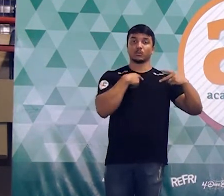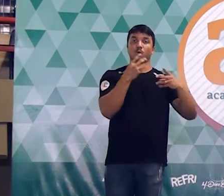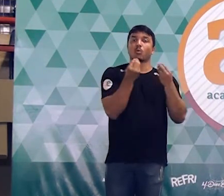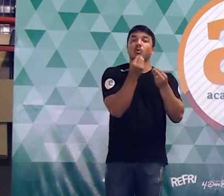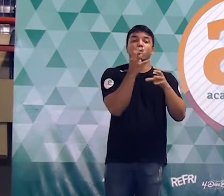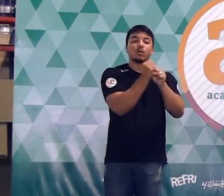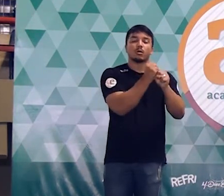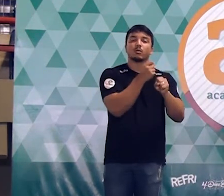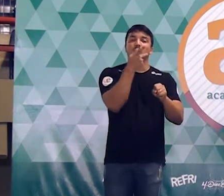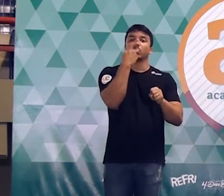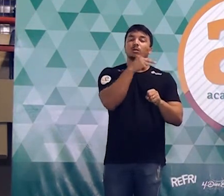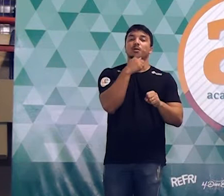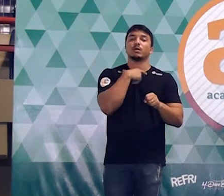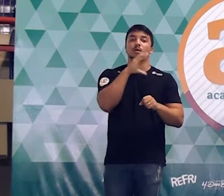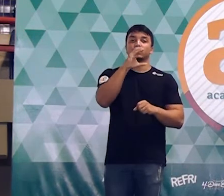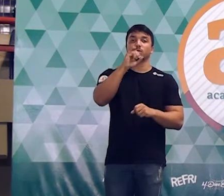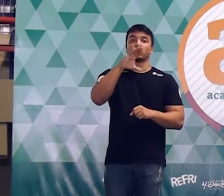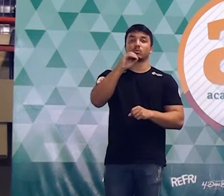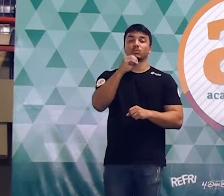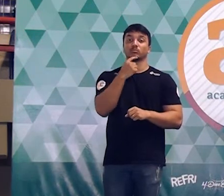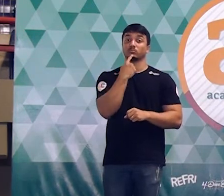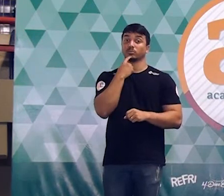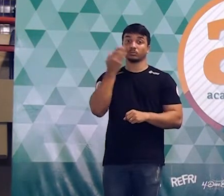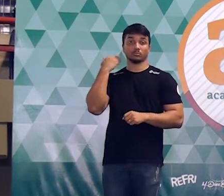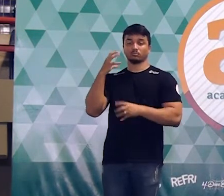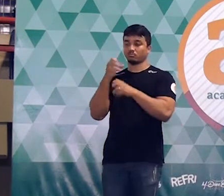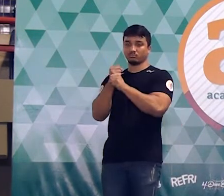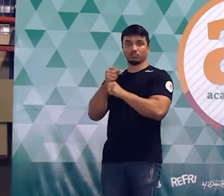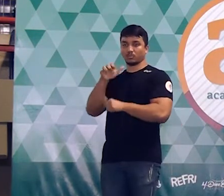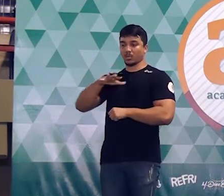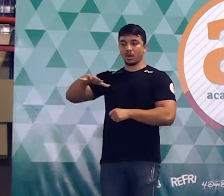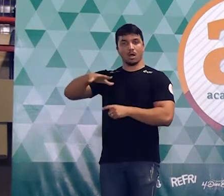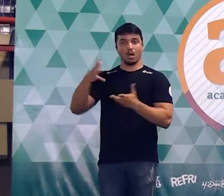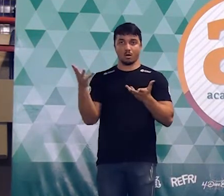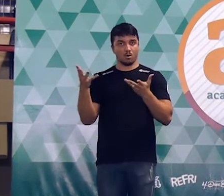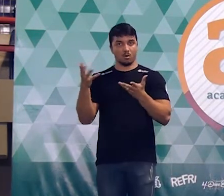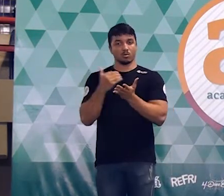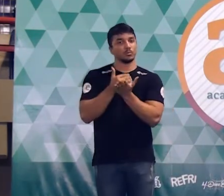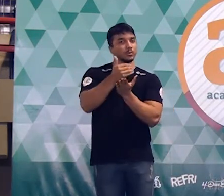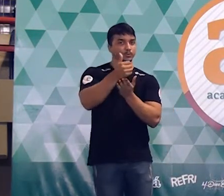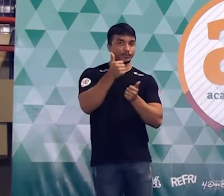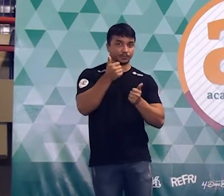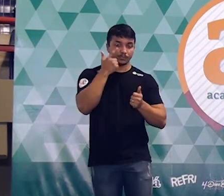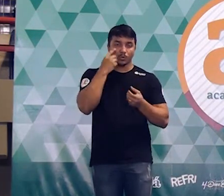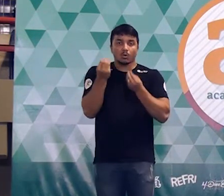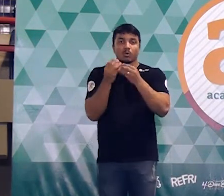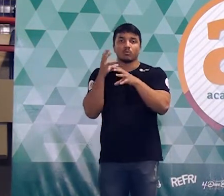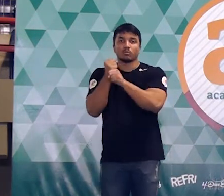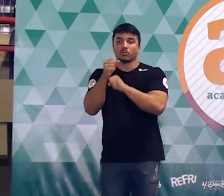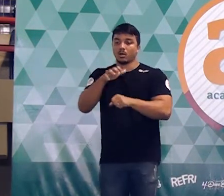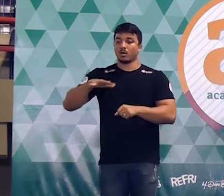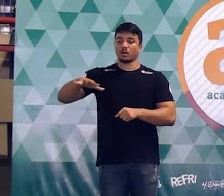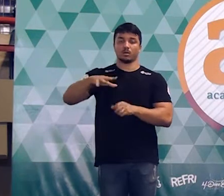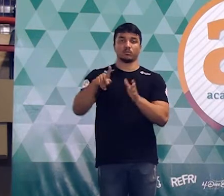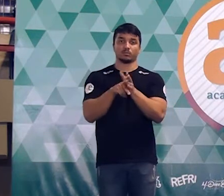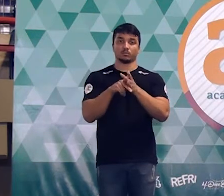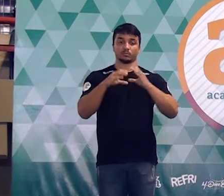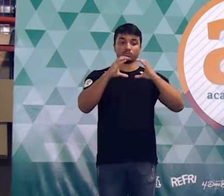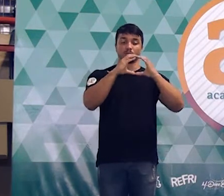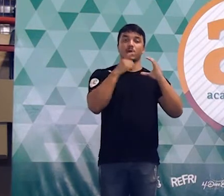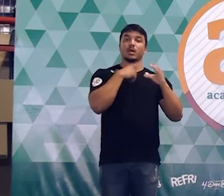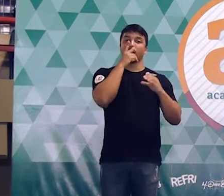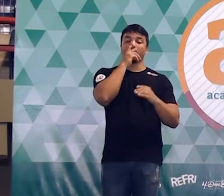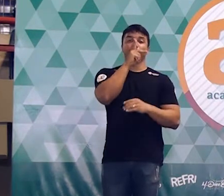calcula a área de um círculo? Nós não fizemos em questões anteriores. A gente vai fazer a partir de agora. Como é que se calcula a de um círculo? Pi